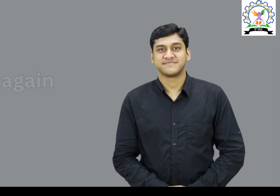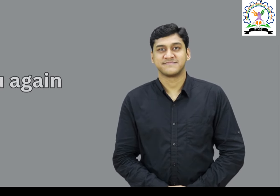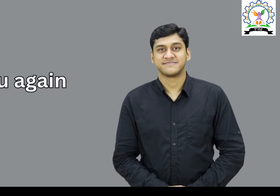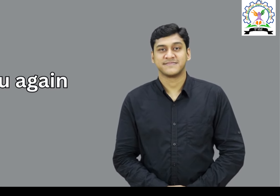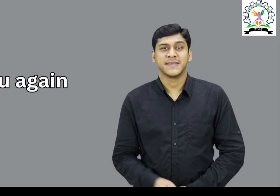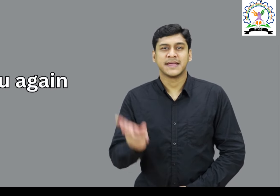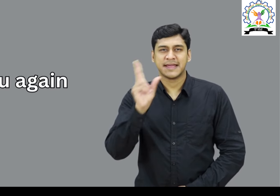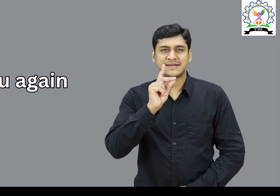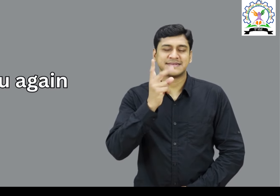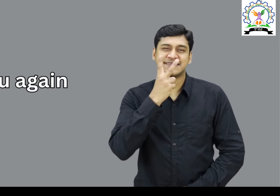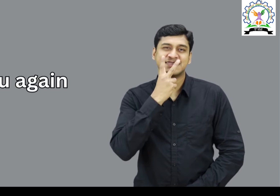प्यू सी यू अगैं